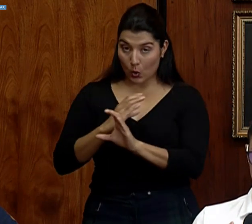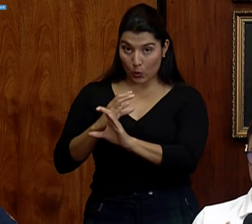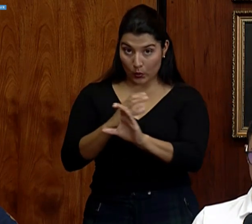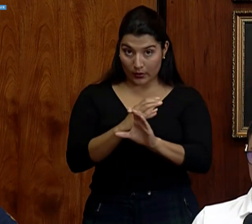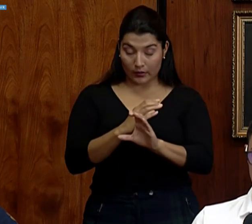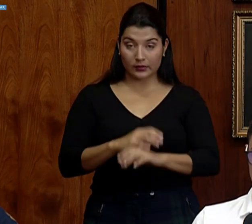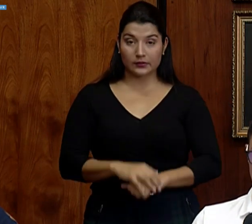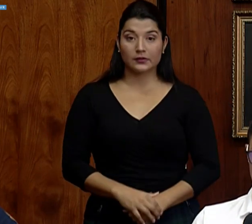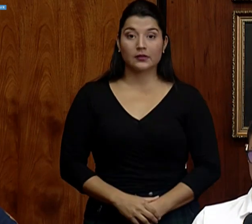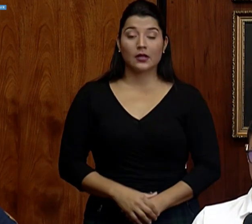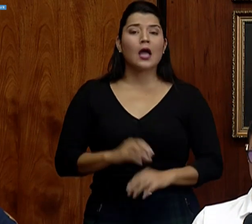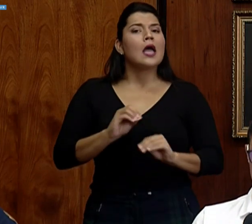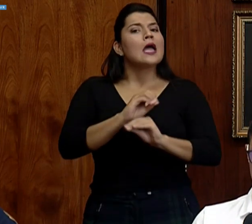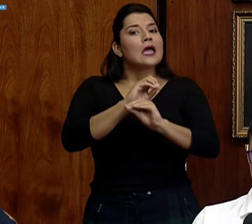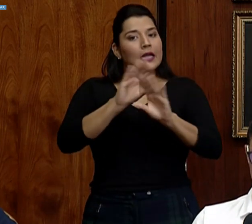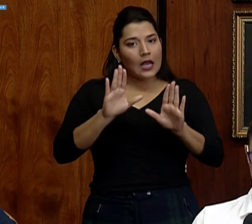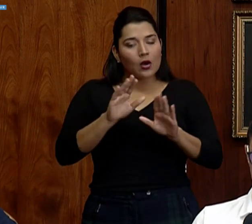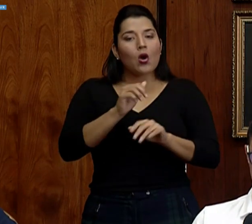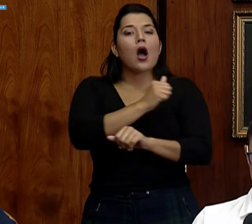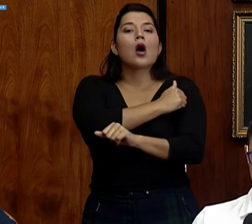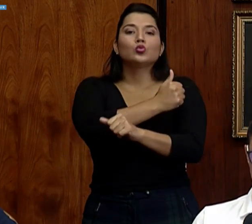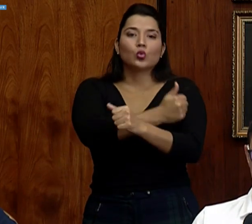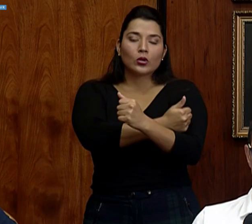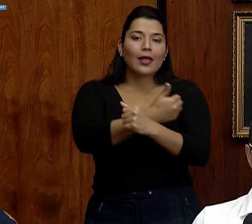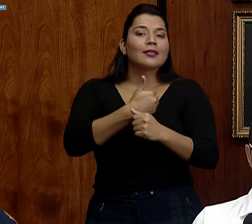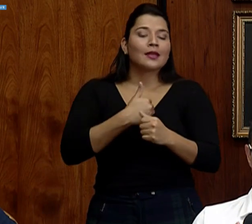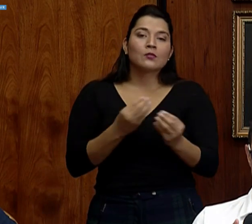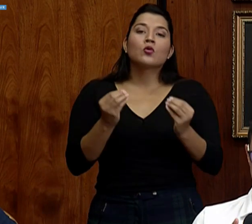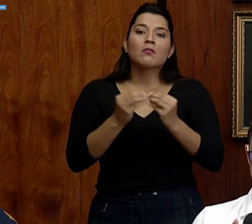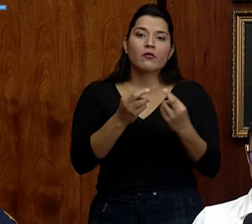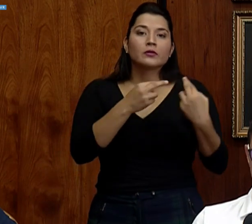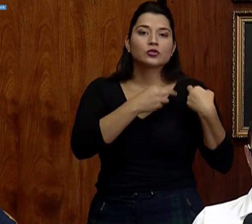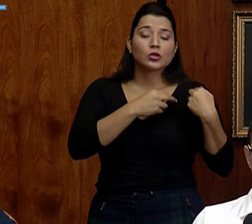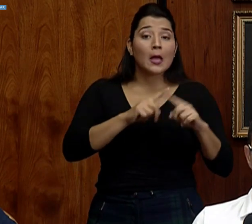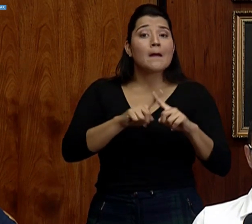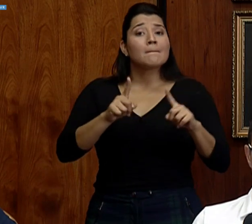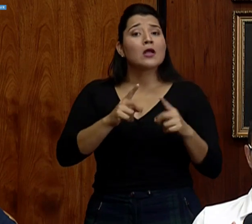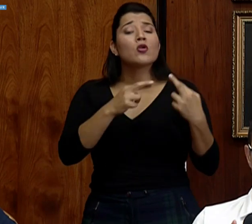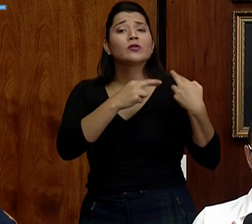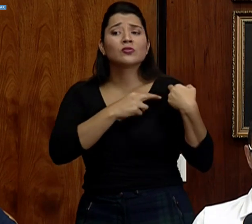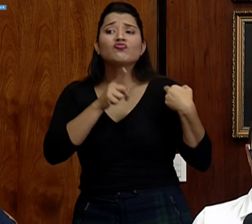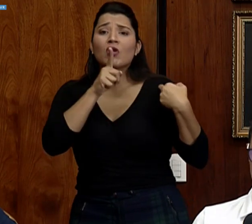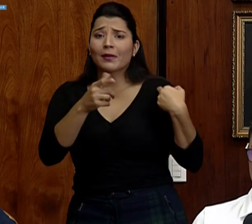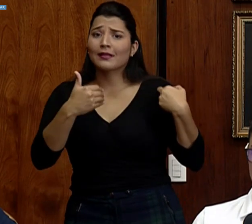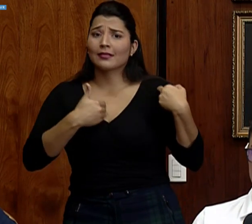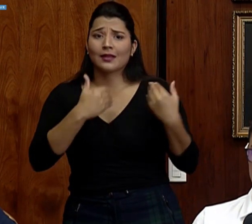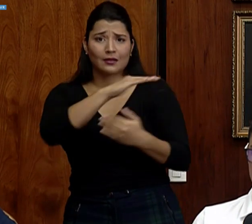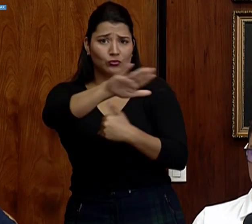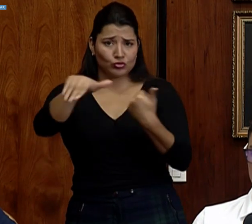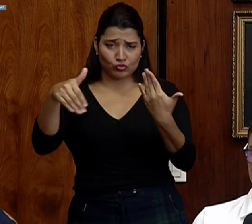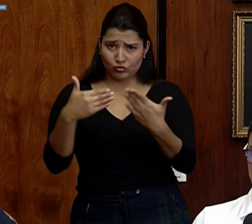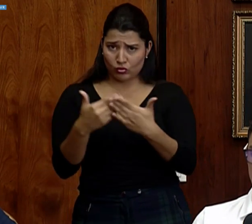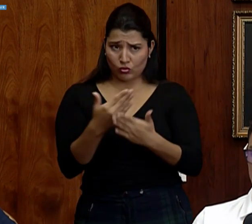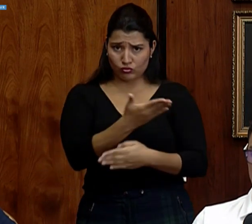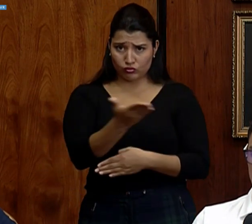Claro que desde las autoridades tenemos una responsabilidad enorme, pero la responsabilidad es de todos, de todos y todas.